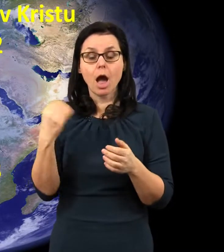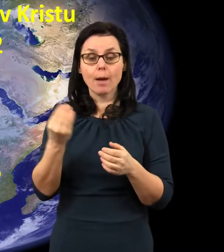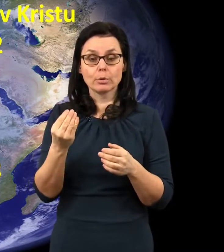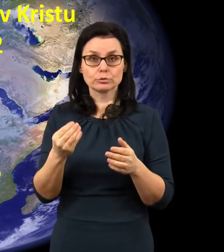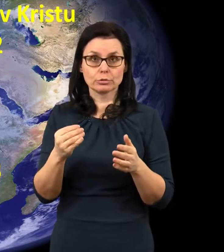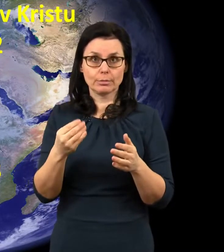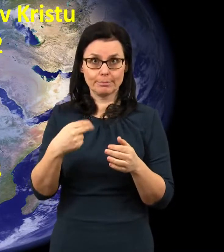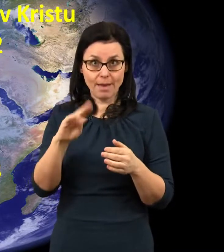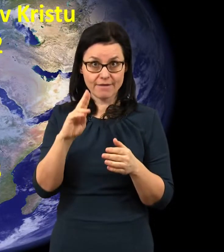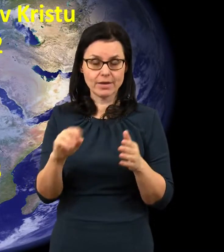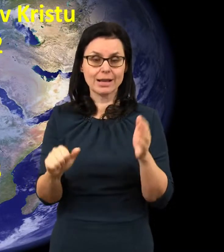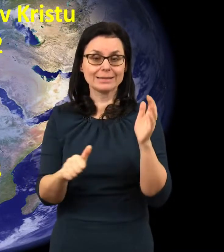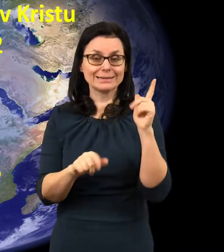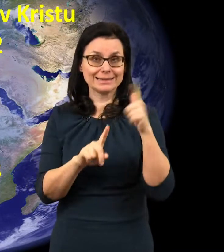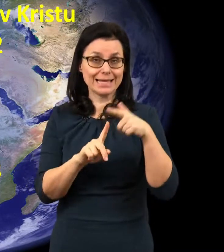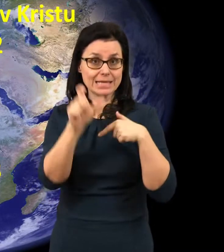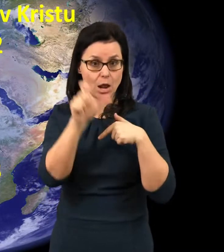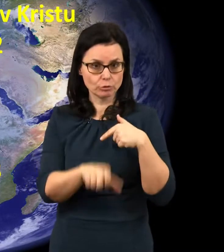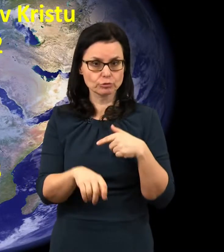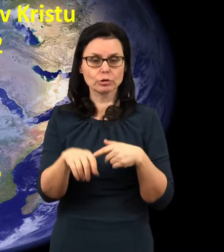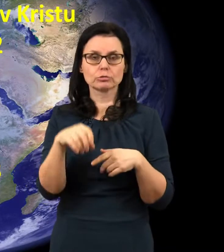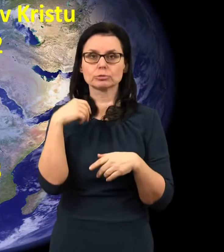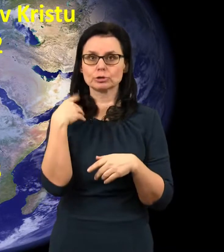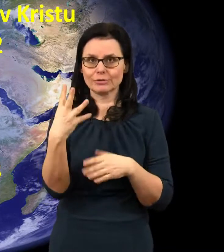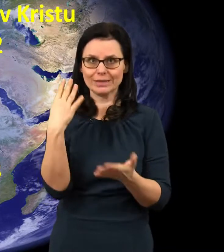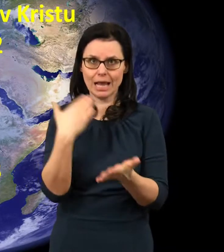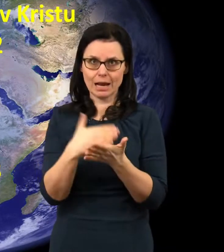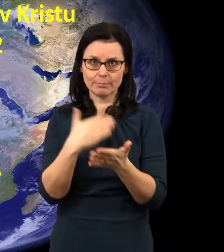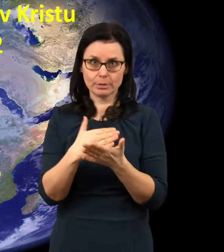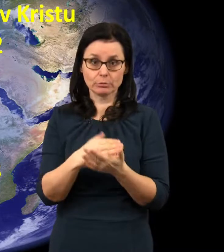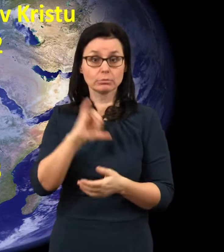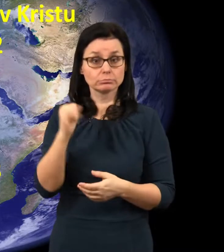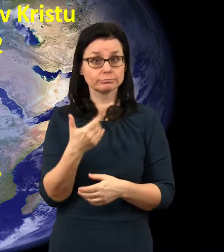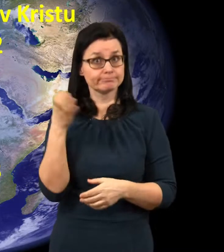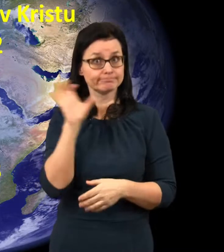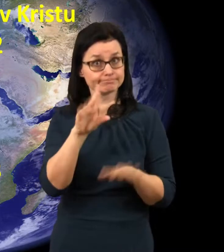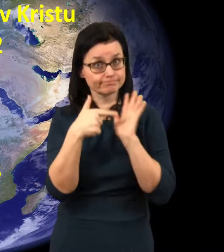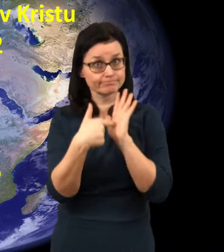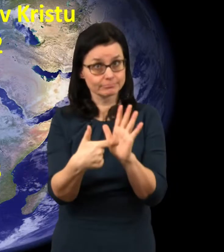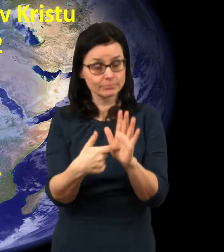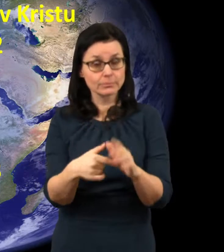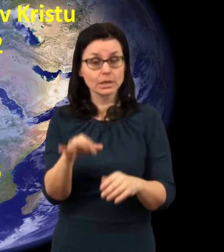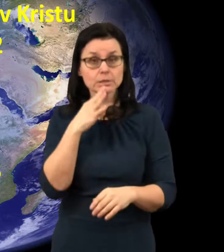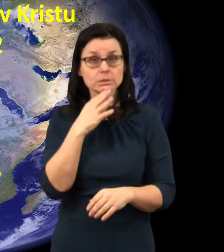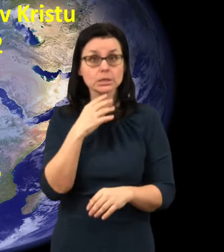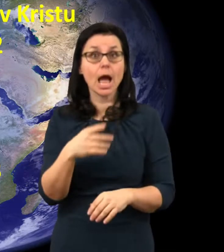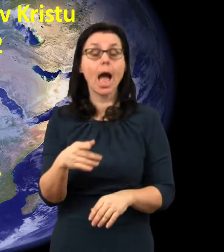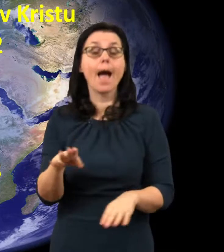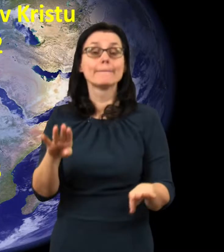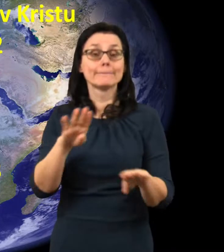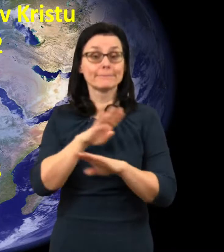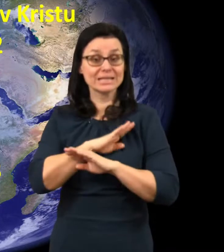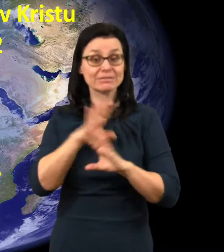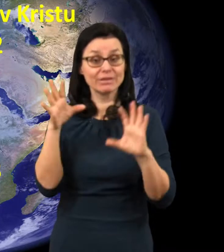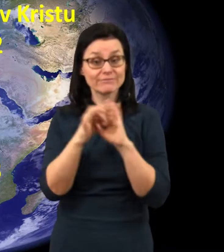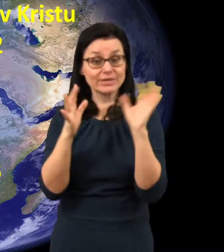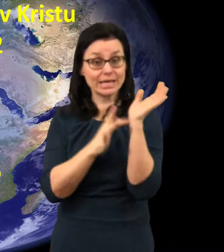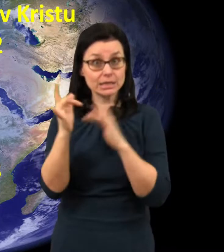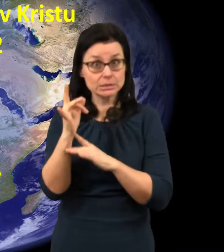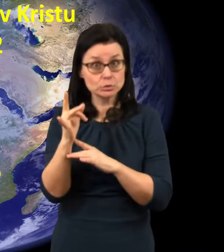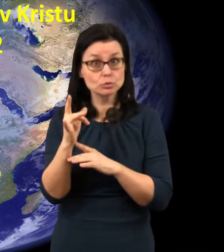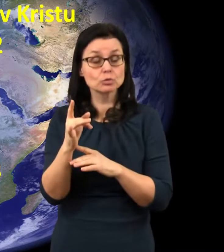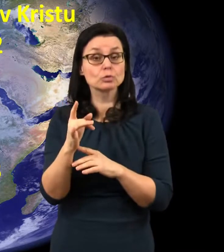epištole Tesalonicenským ve čtvrté kapitole. A zase tam je řeč o tom, že vstanou mrtví v Kristu lidi,